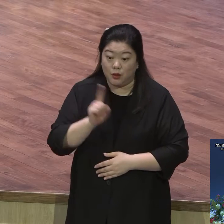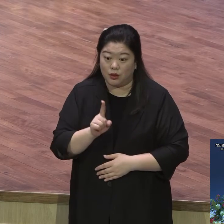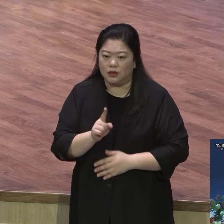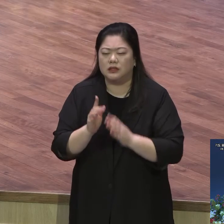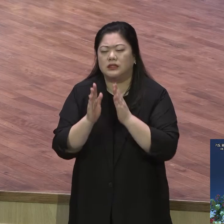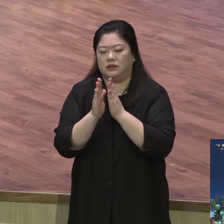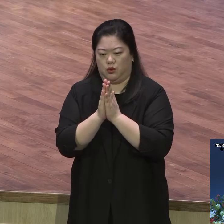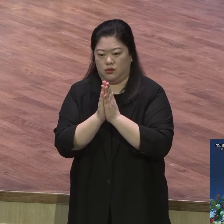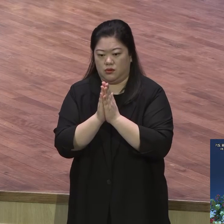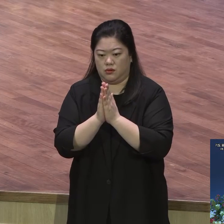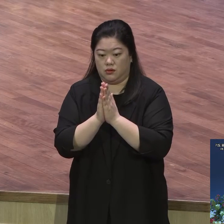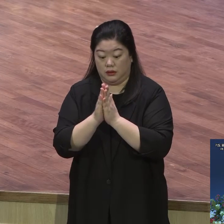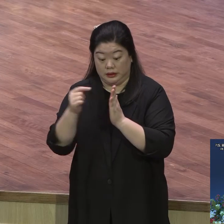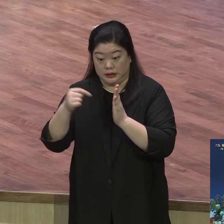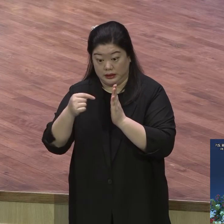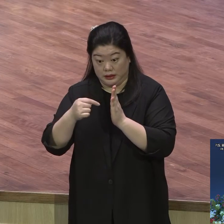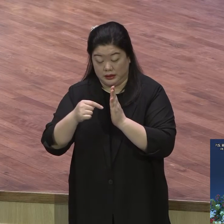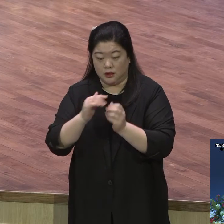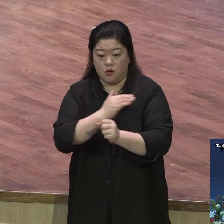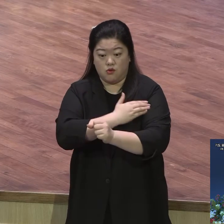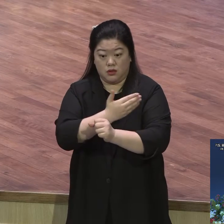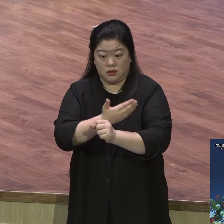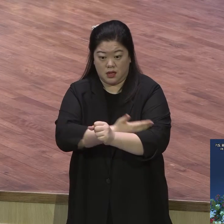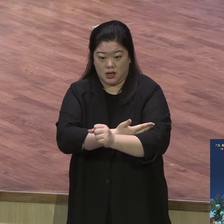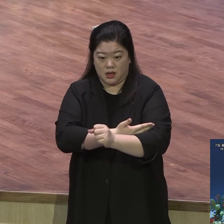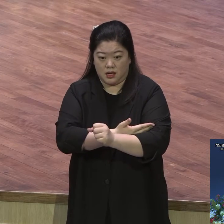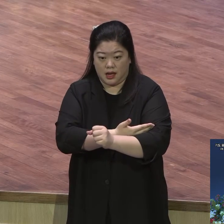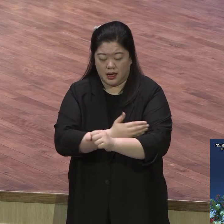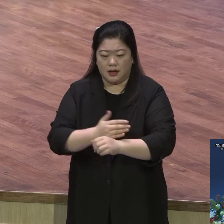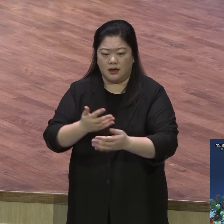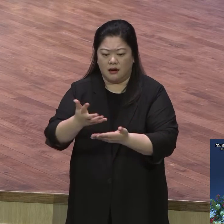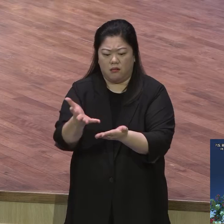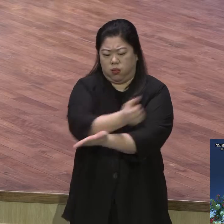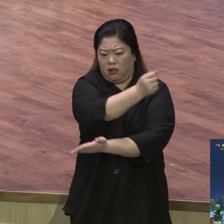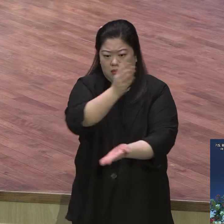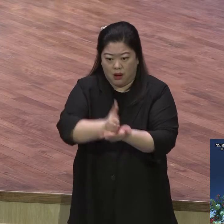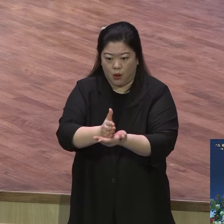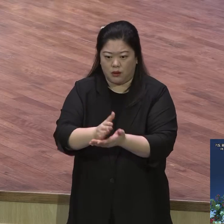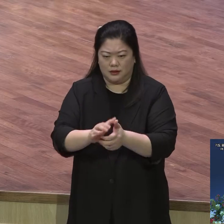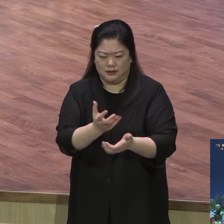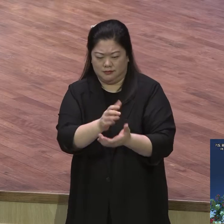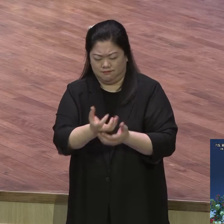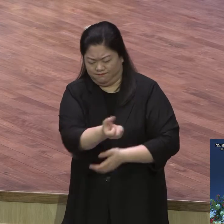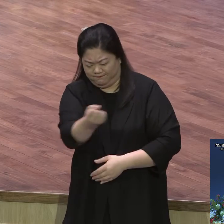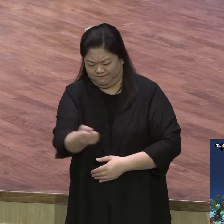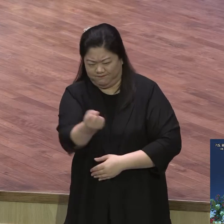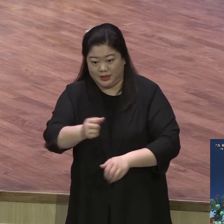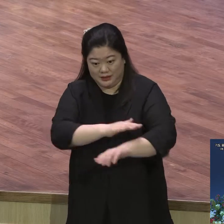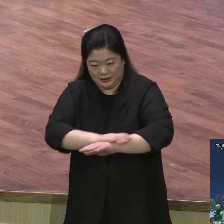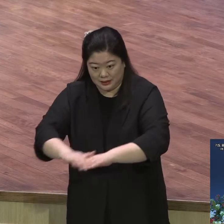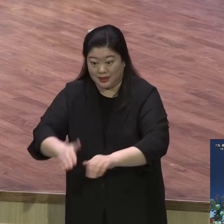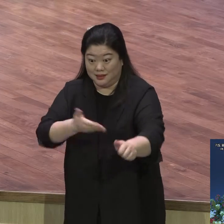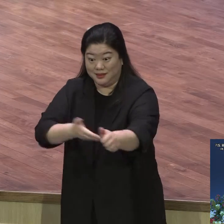능력 기도 특권 뺏기지 마시고 회복해 보시기 바랍니다. 오늘 본문에 보면 예수님께서